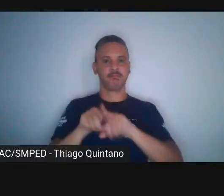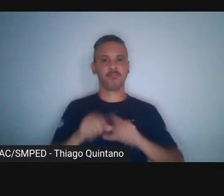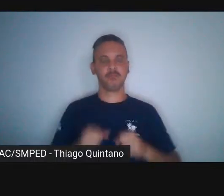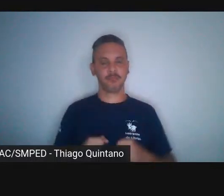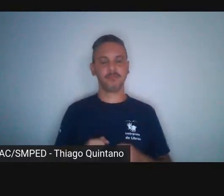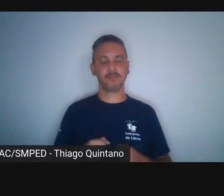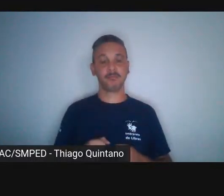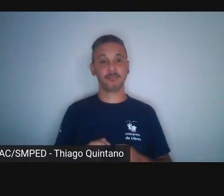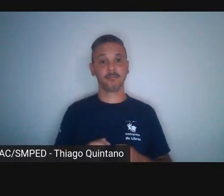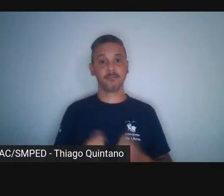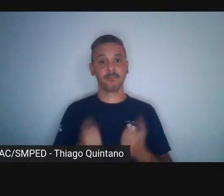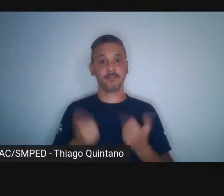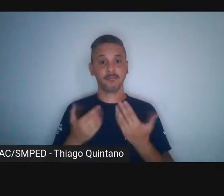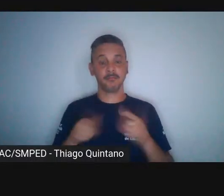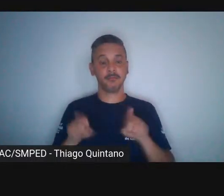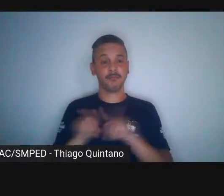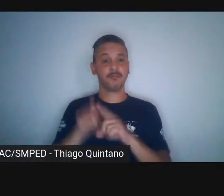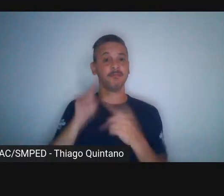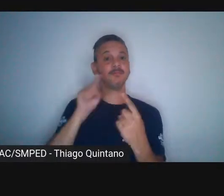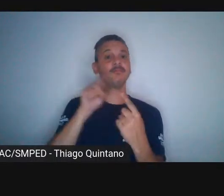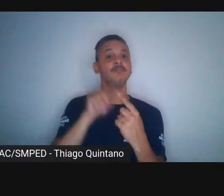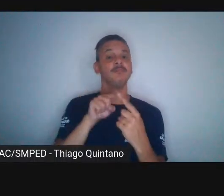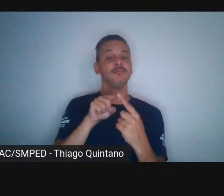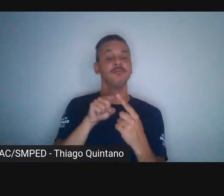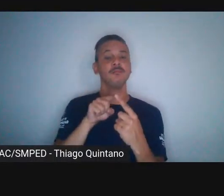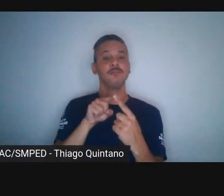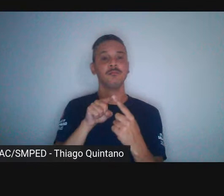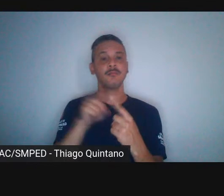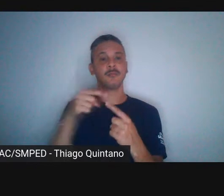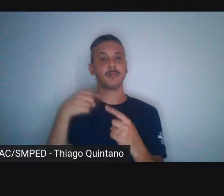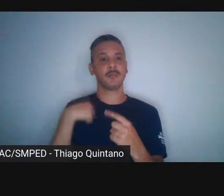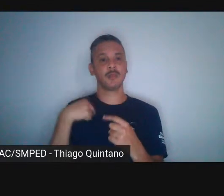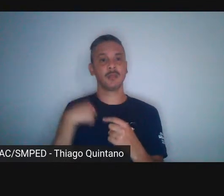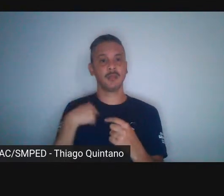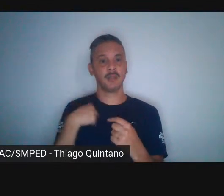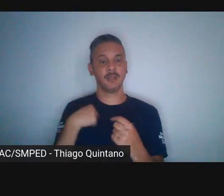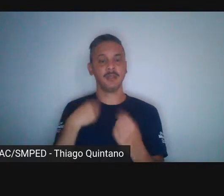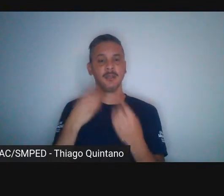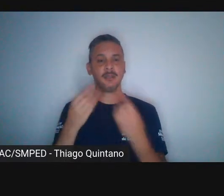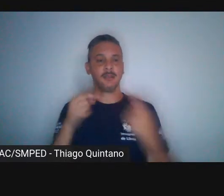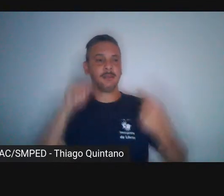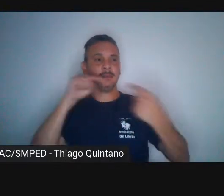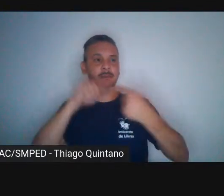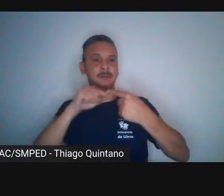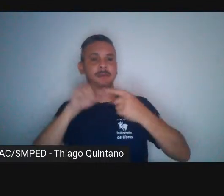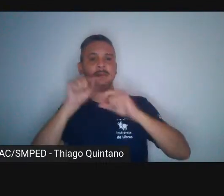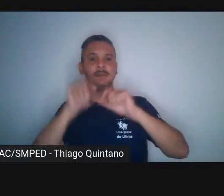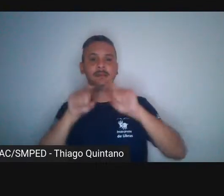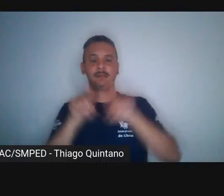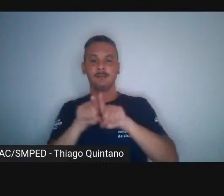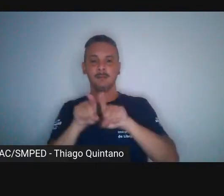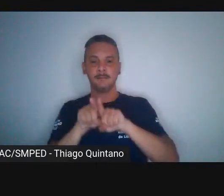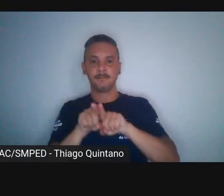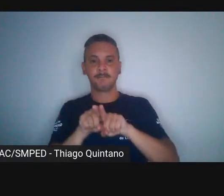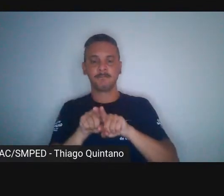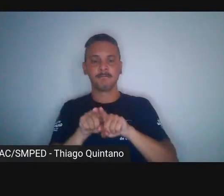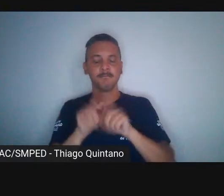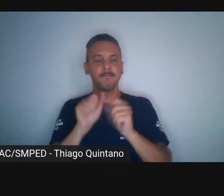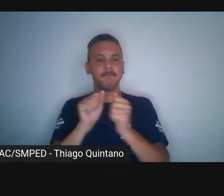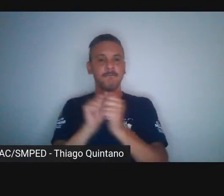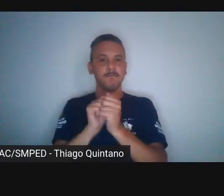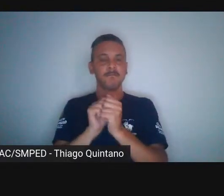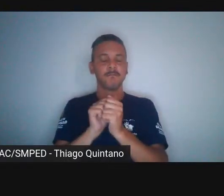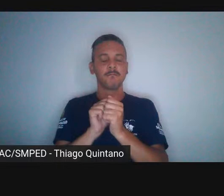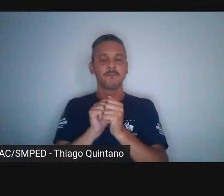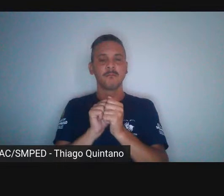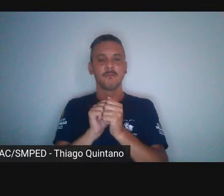Nesse sentido, eu fiz associação com essa